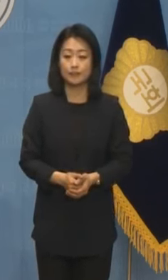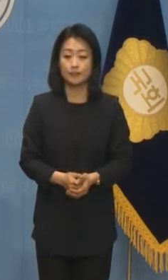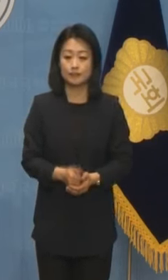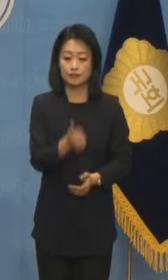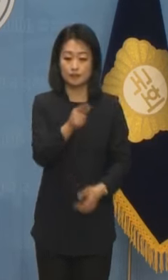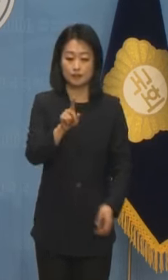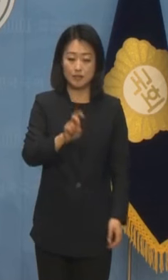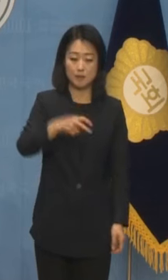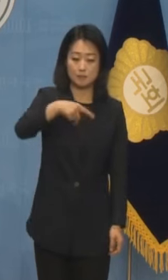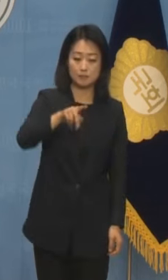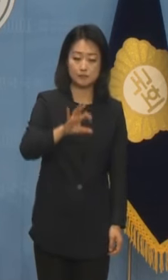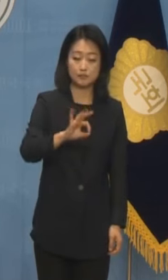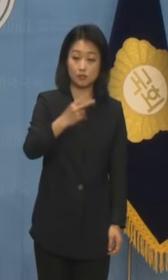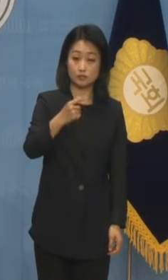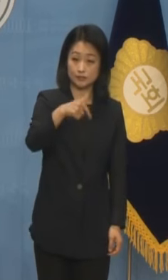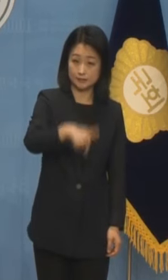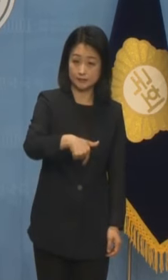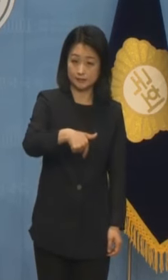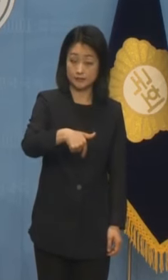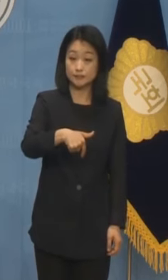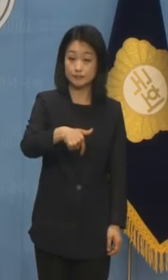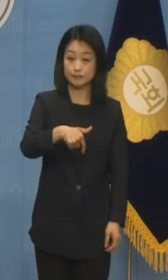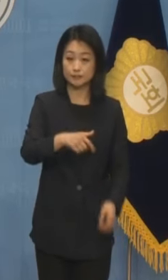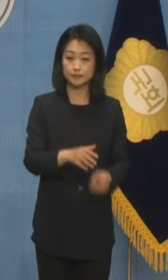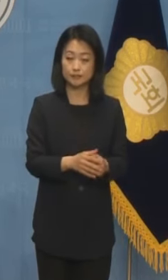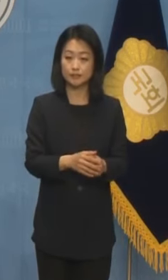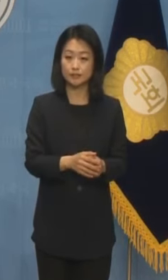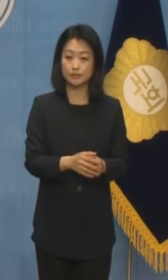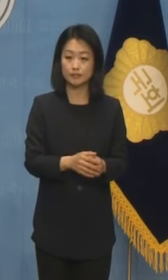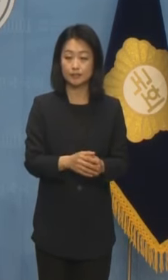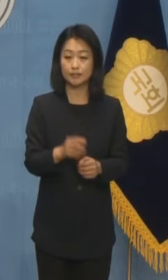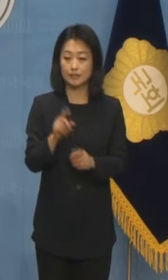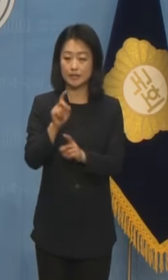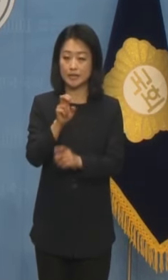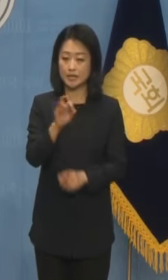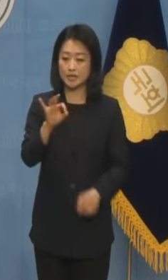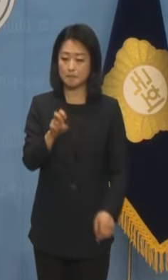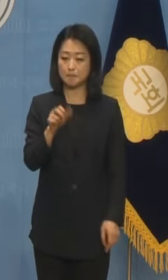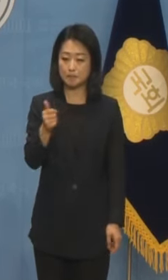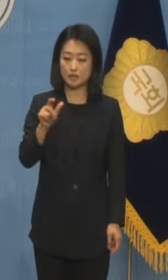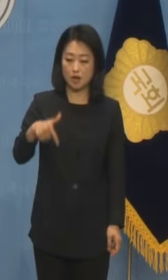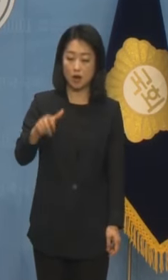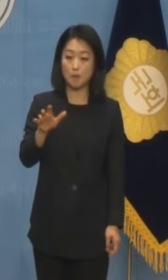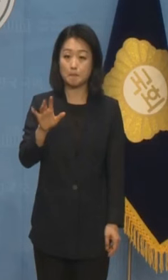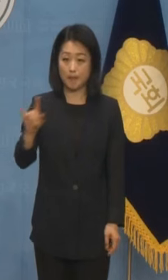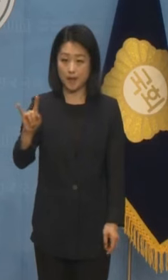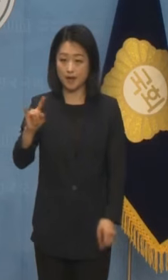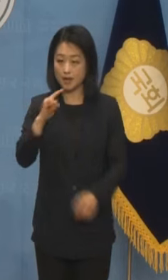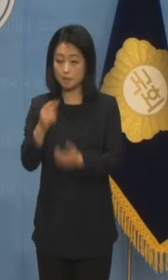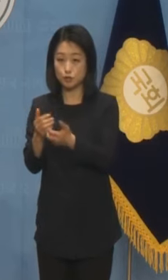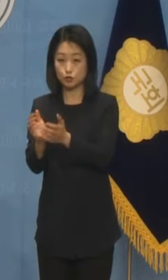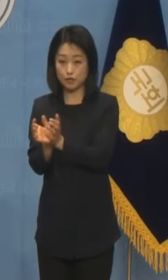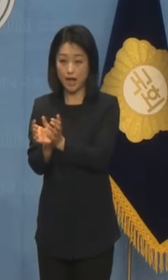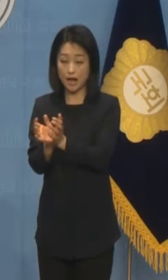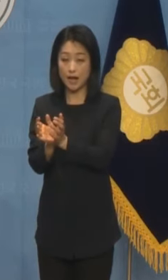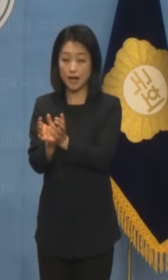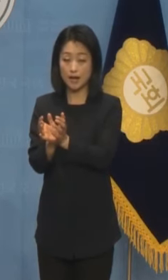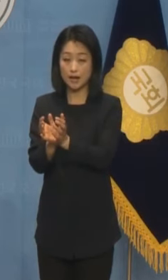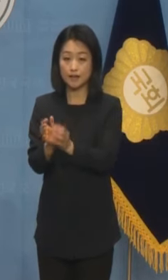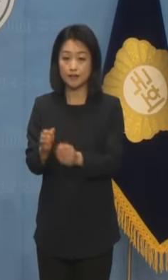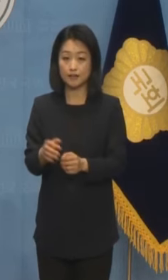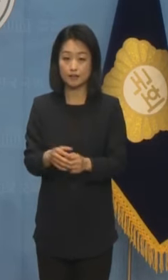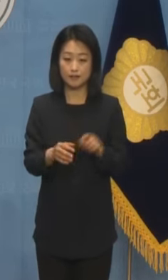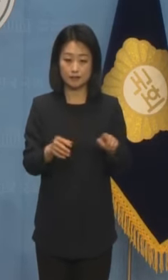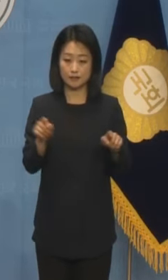경기도의 정치전문대학 원장과 임혁백 전 민주당 공관위원장이